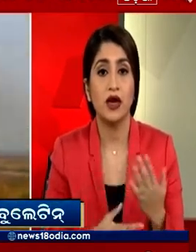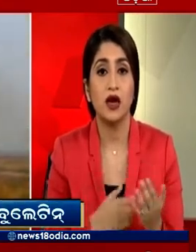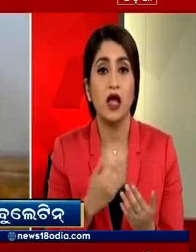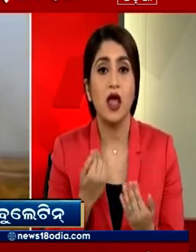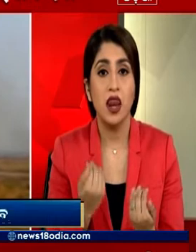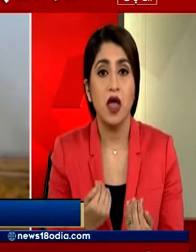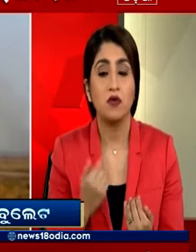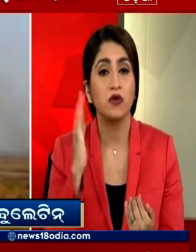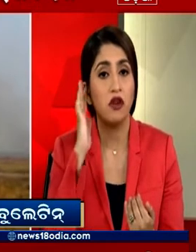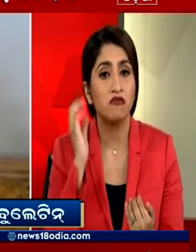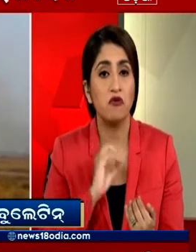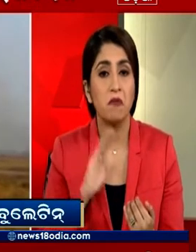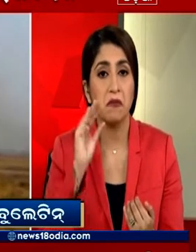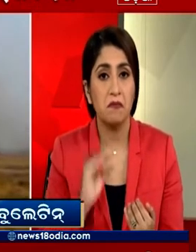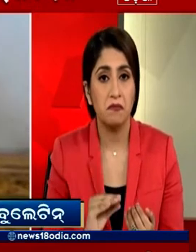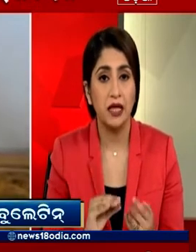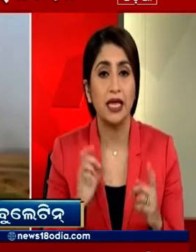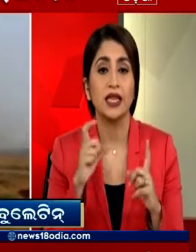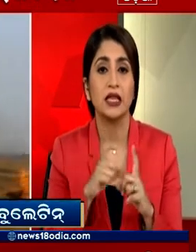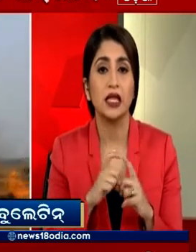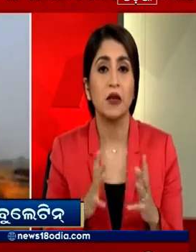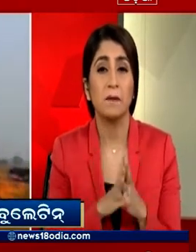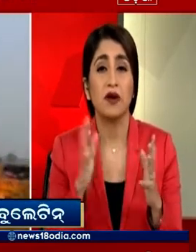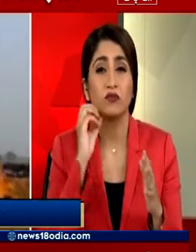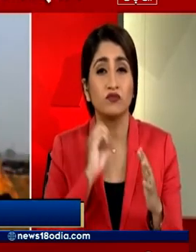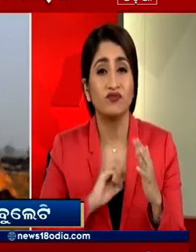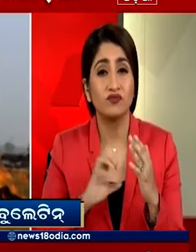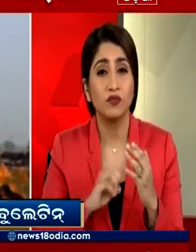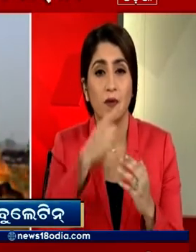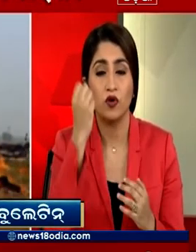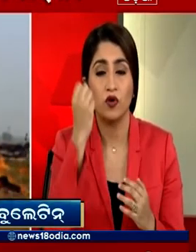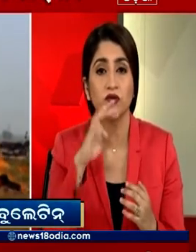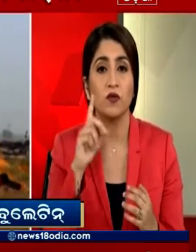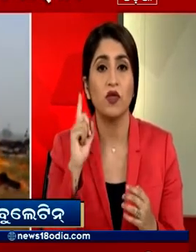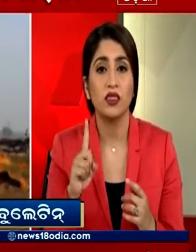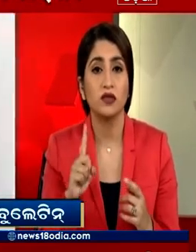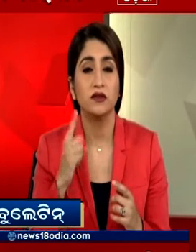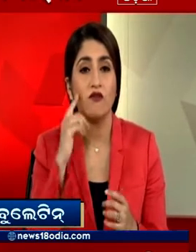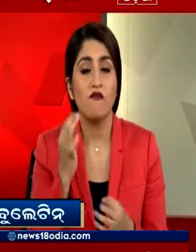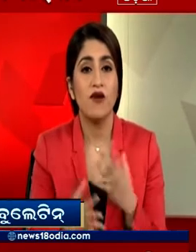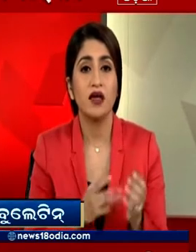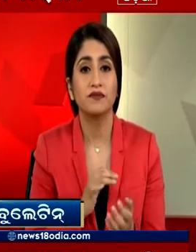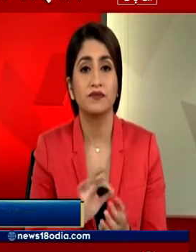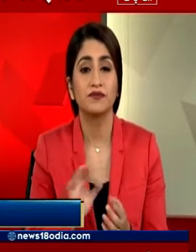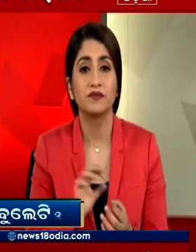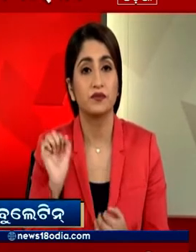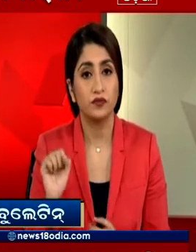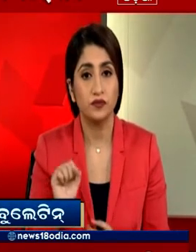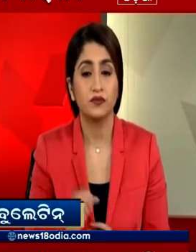कमी आई है दिल्ली में बढ़े प्रदूशन की एक बड़ी वज़ा पराली जलाने को माना जा रहा है गेस